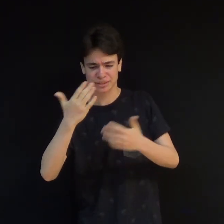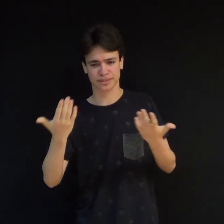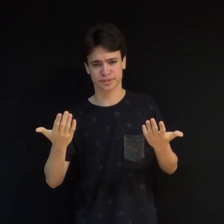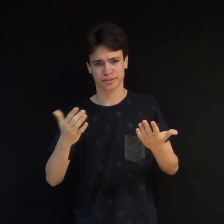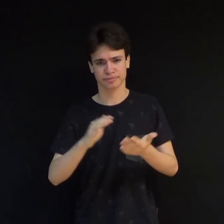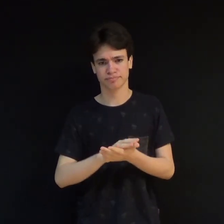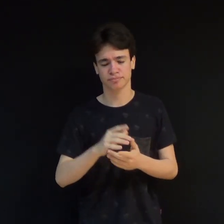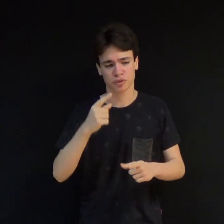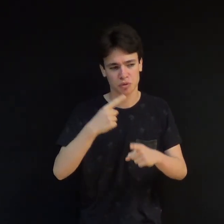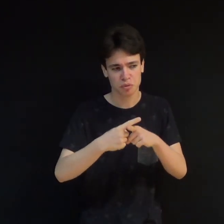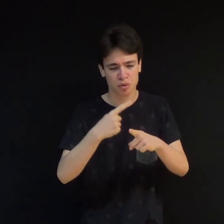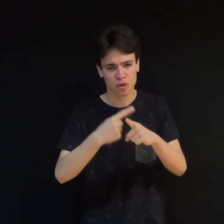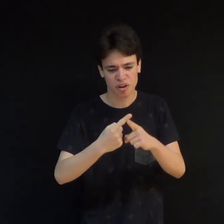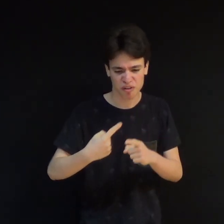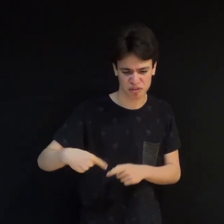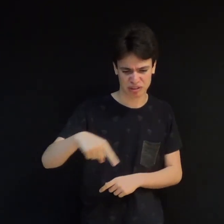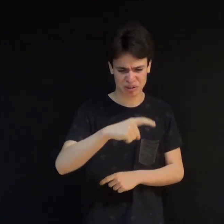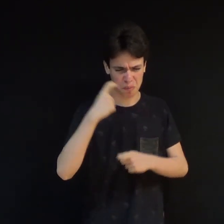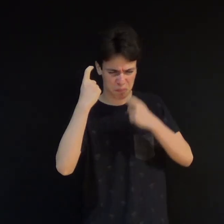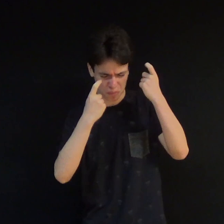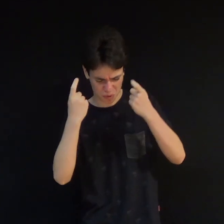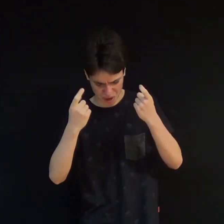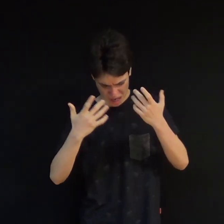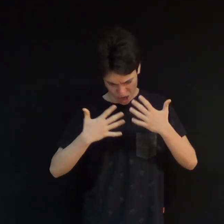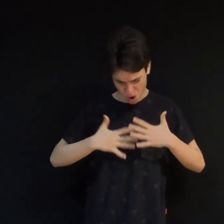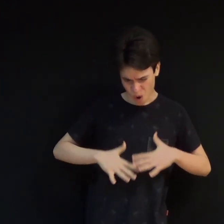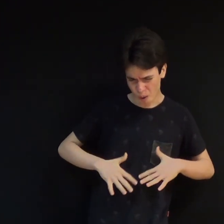com roupas, vejam como crescem os lírios do campo.